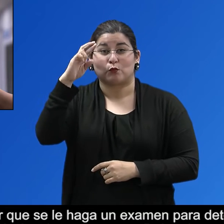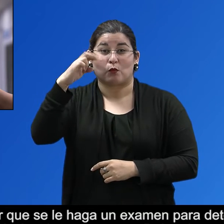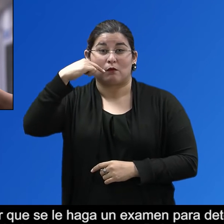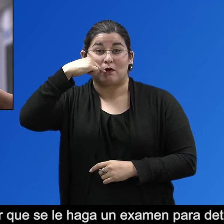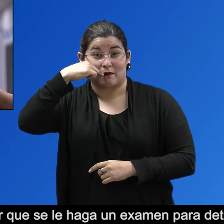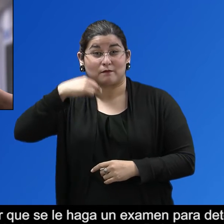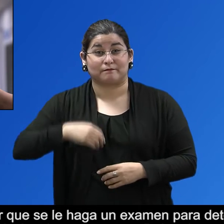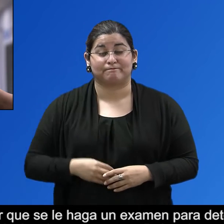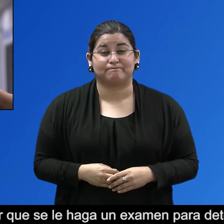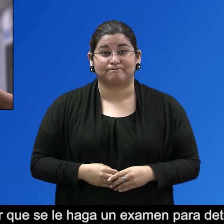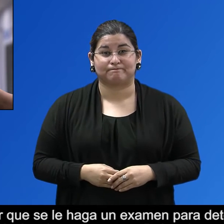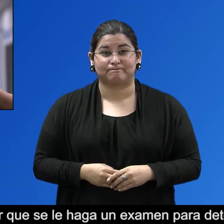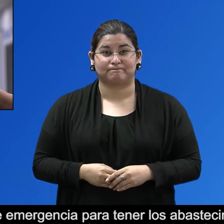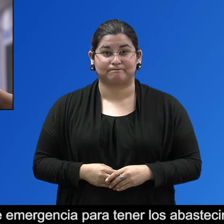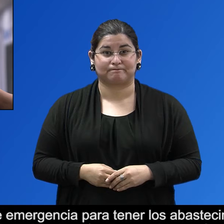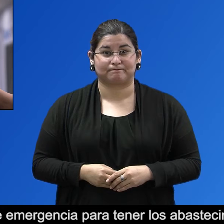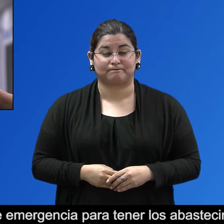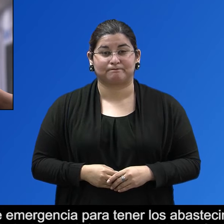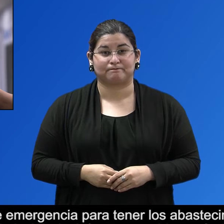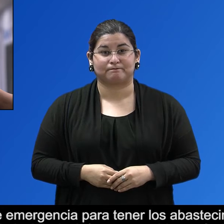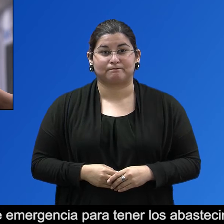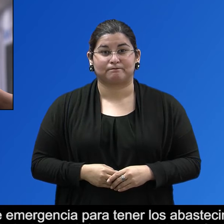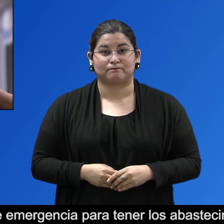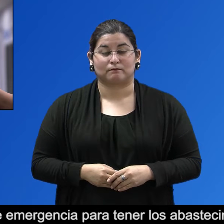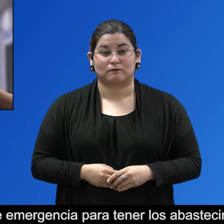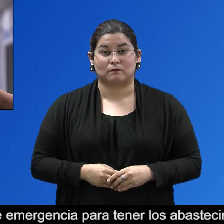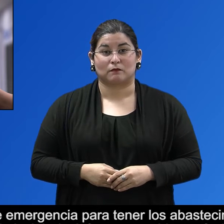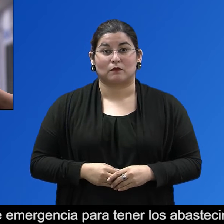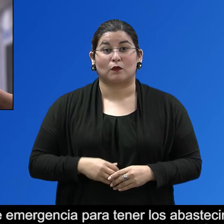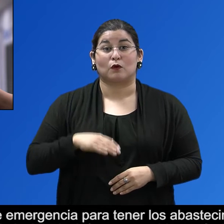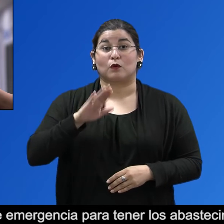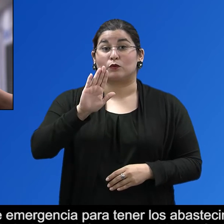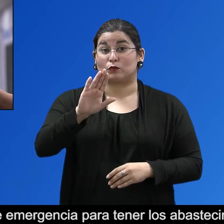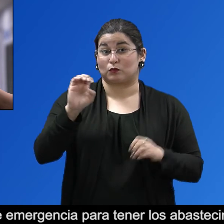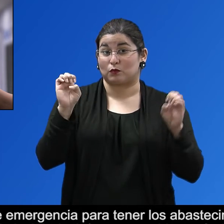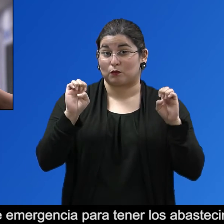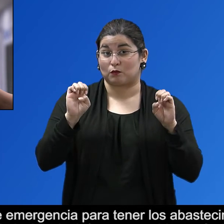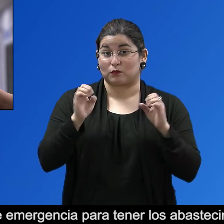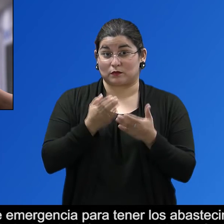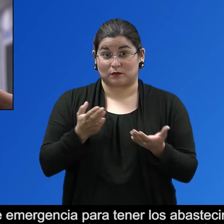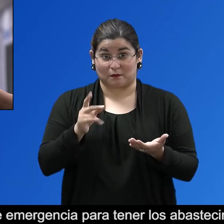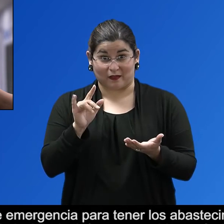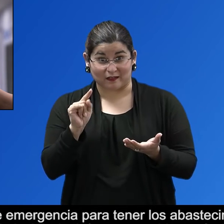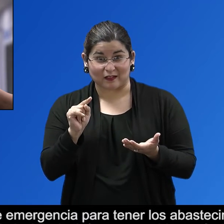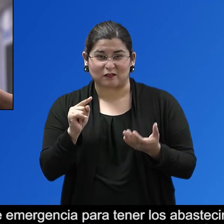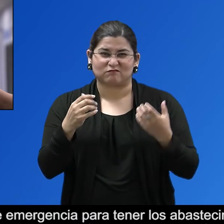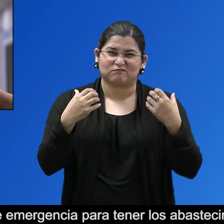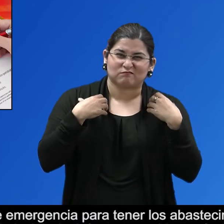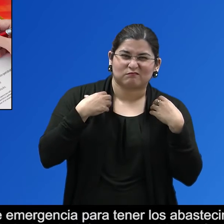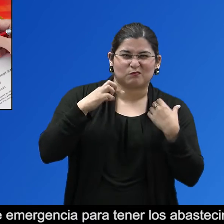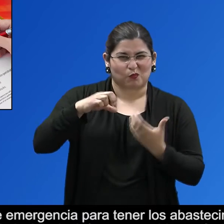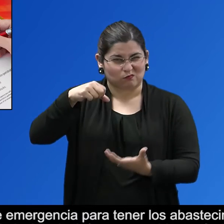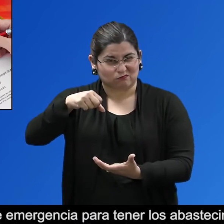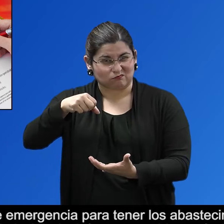Debe planear llevar su equipo de suministros de emergencia para tener los abastecimientos que necesita.